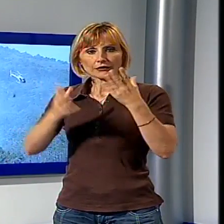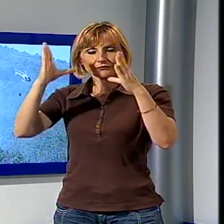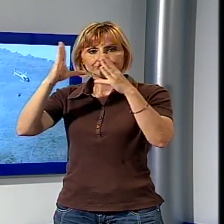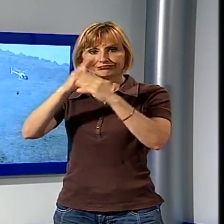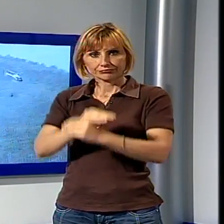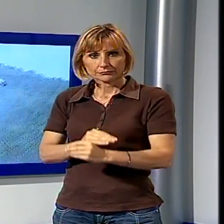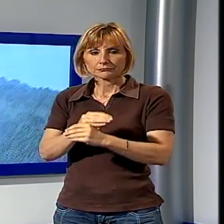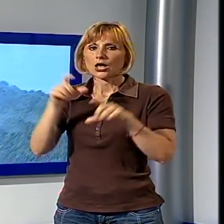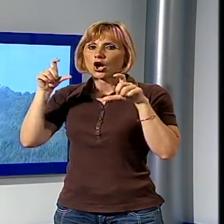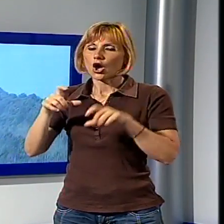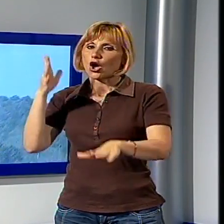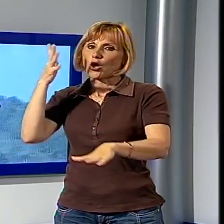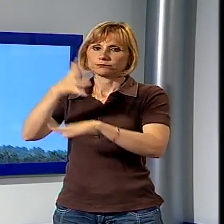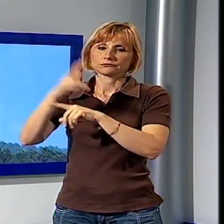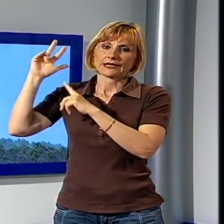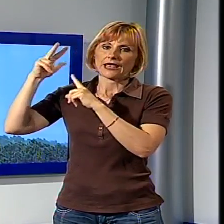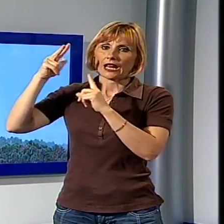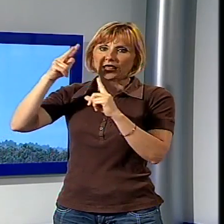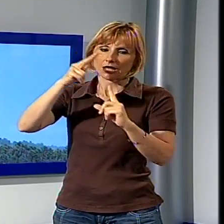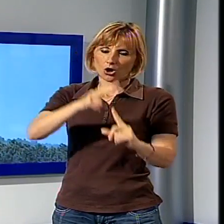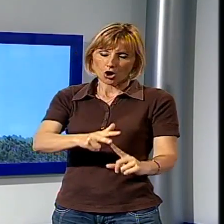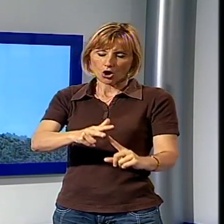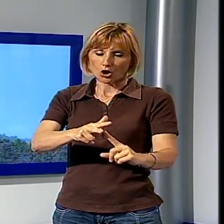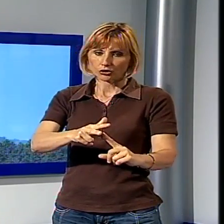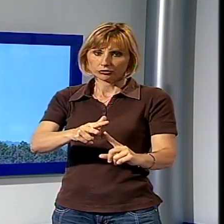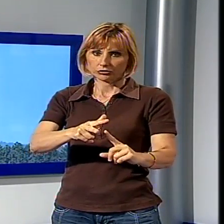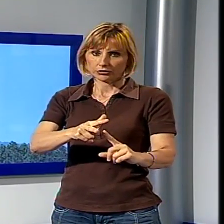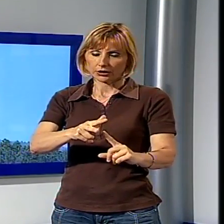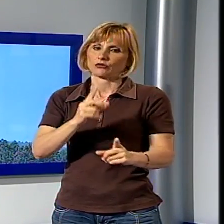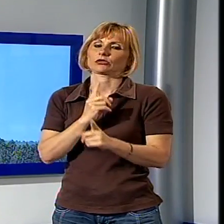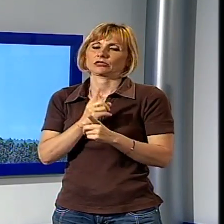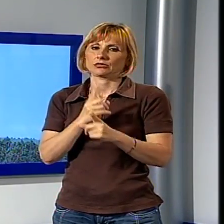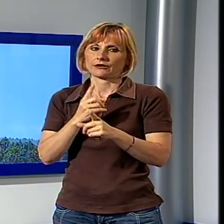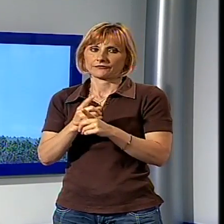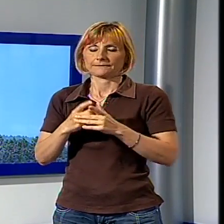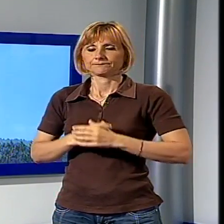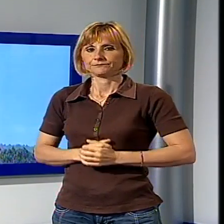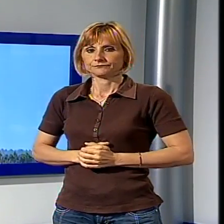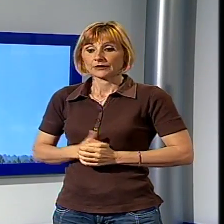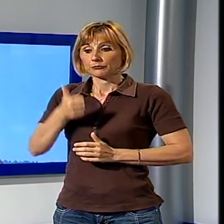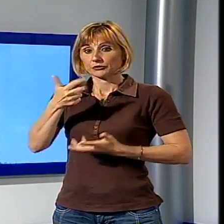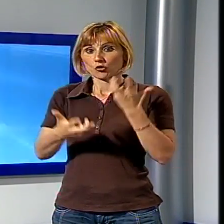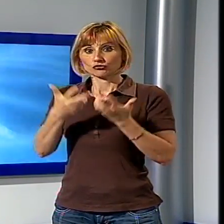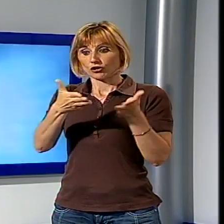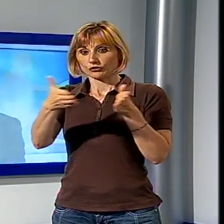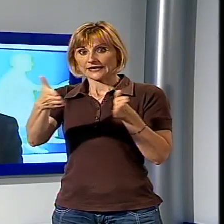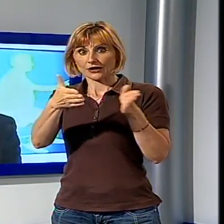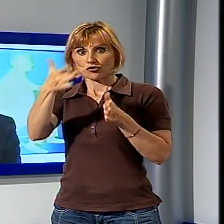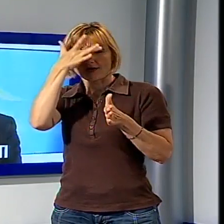stato necessario l'intervento dell'elicottero per spegnere definitivamente il primo rogo boschivo della stagione